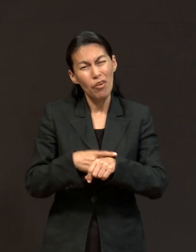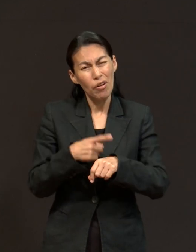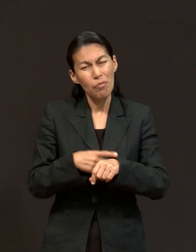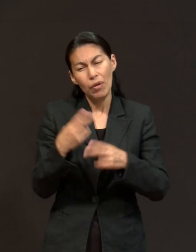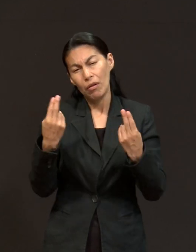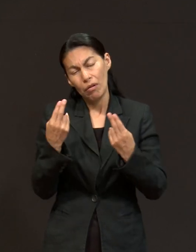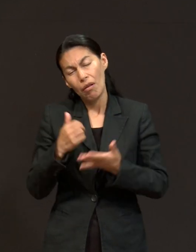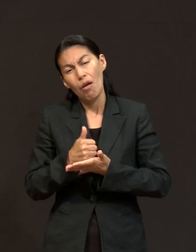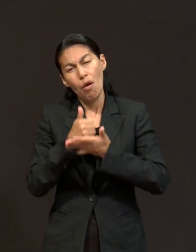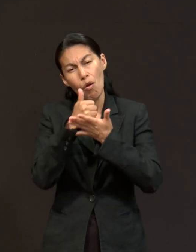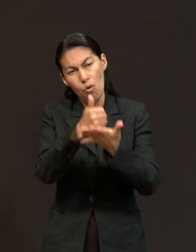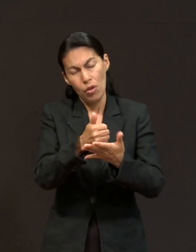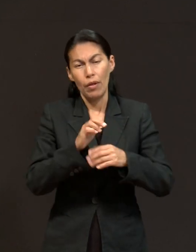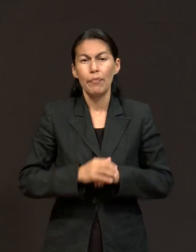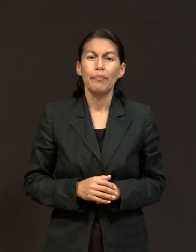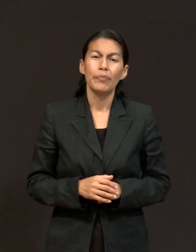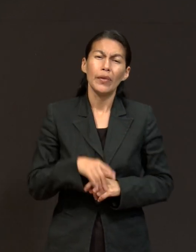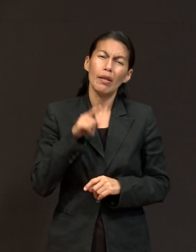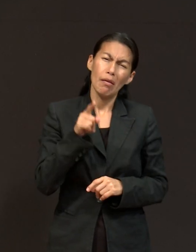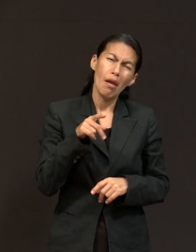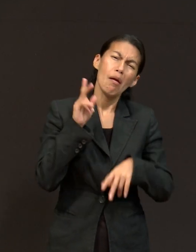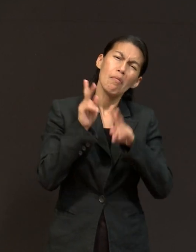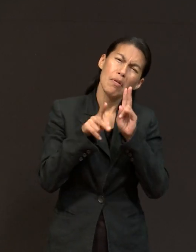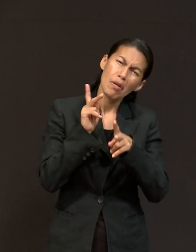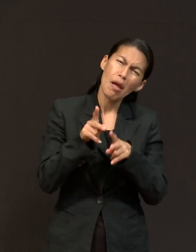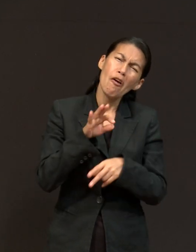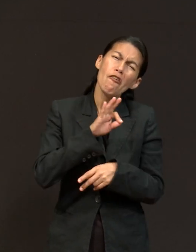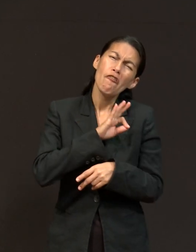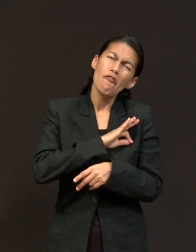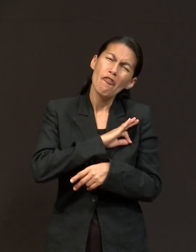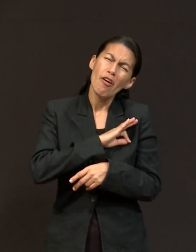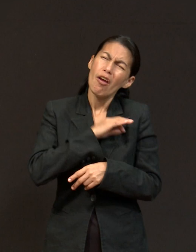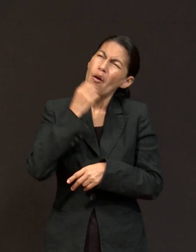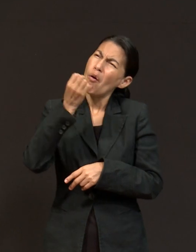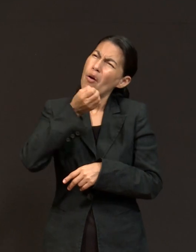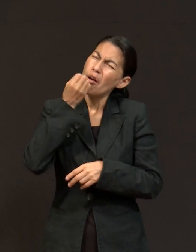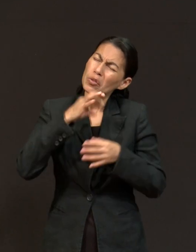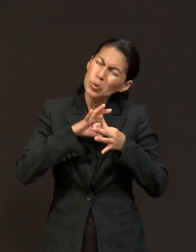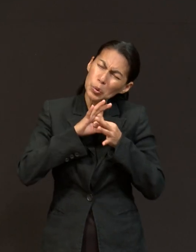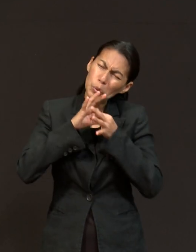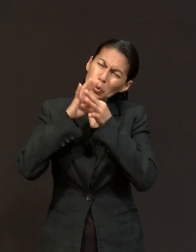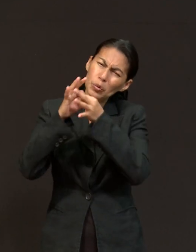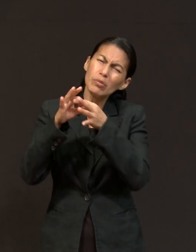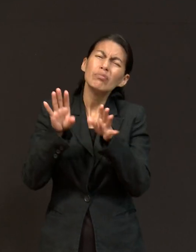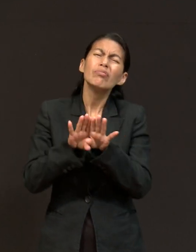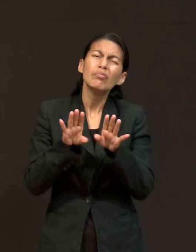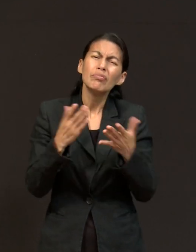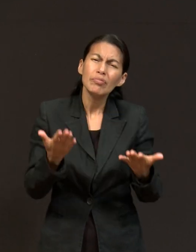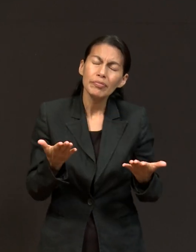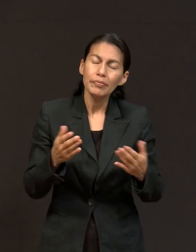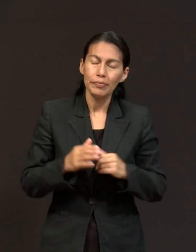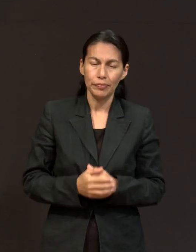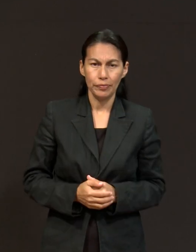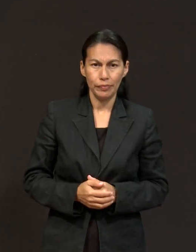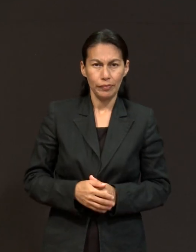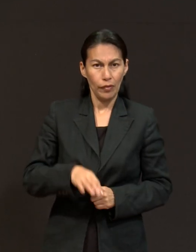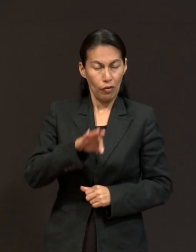Y ella nos platicará cómo mantiene su fe en oración. La fe